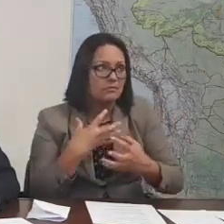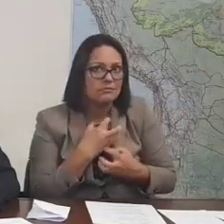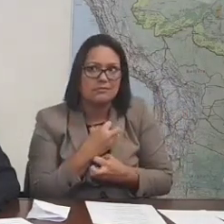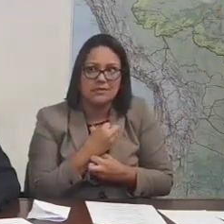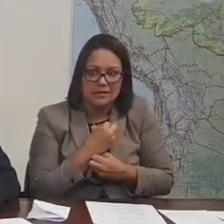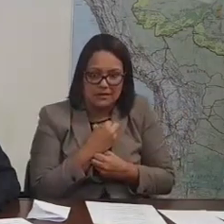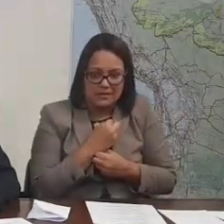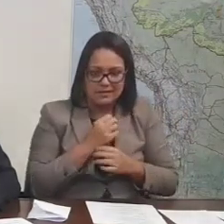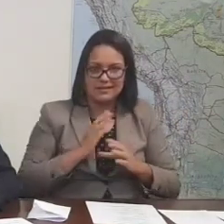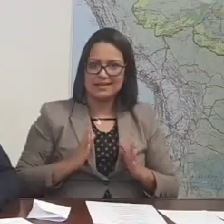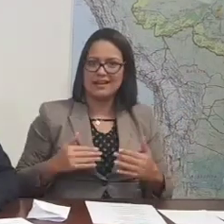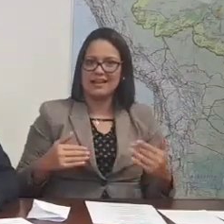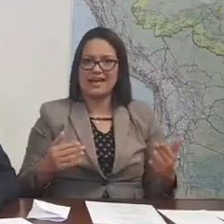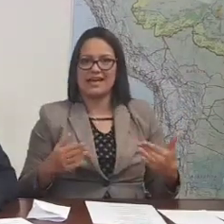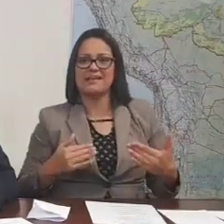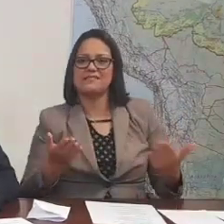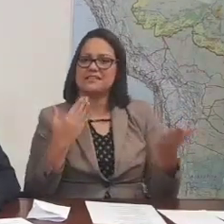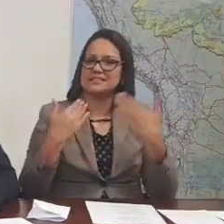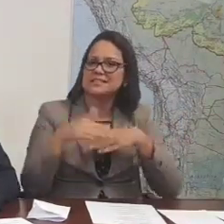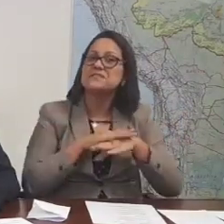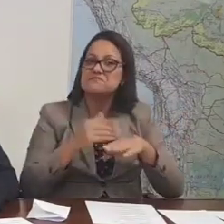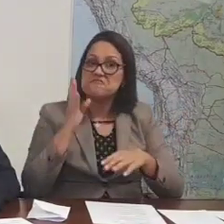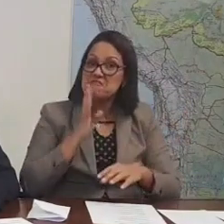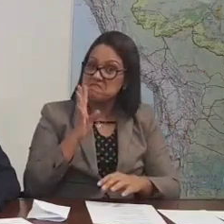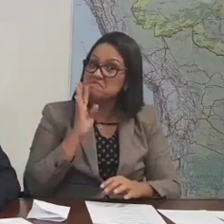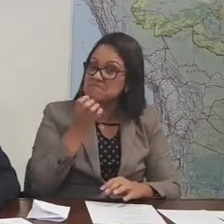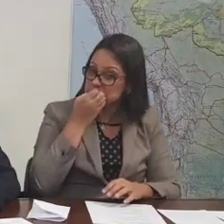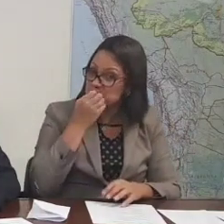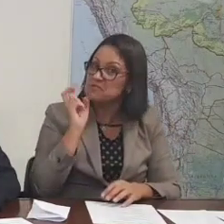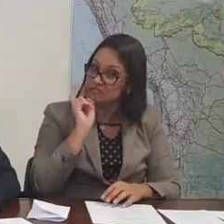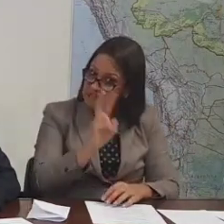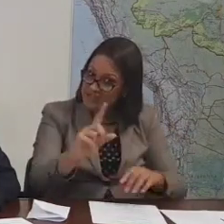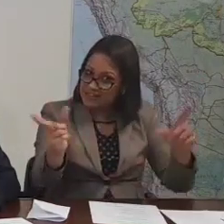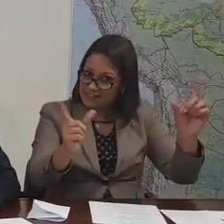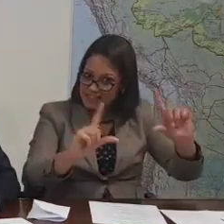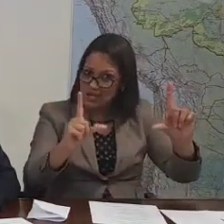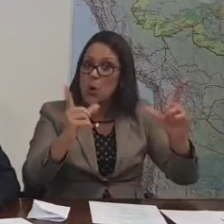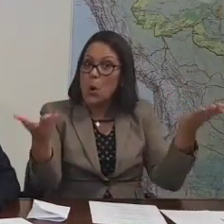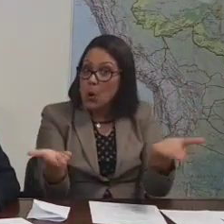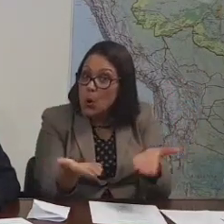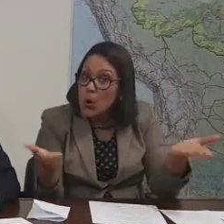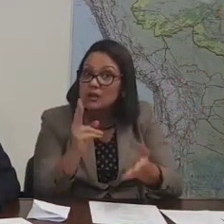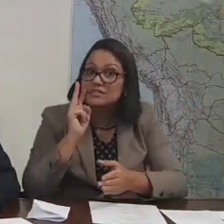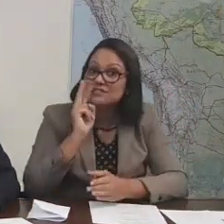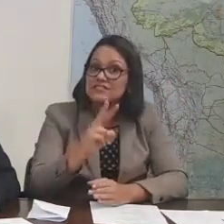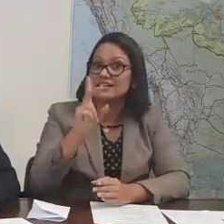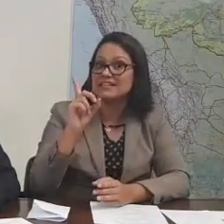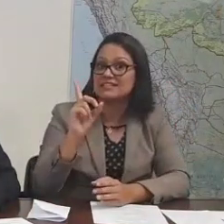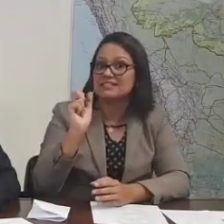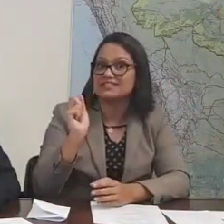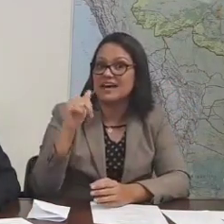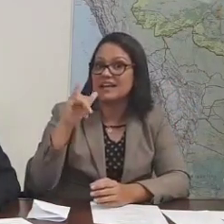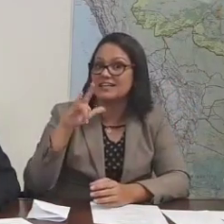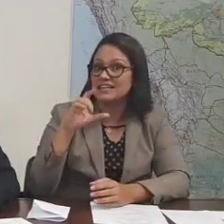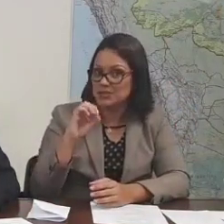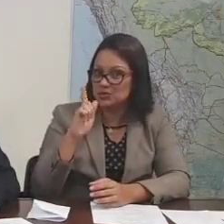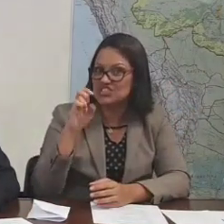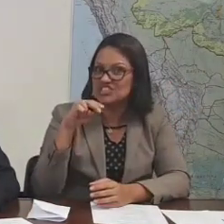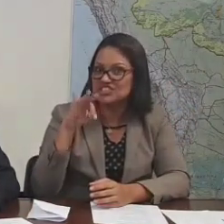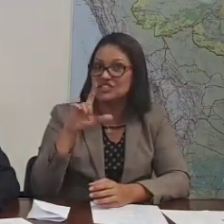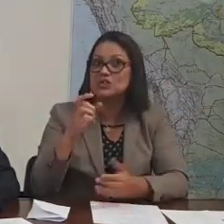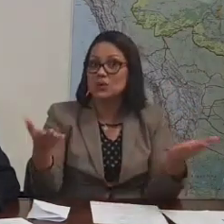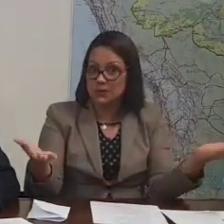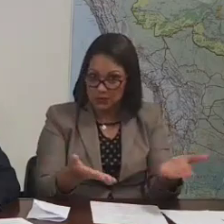mas relaxou. Muita coisa boa conversada. Acho que vale a pena. Vou assistir o Danilo Gentil, mas estou pelo menos grave para assistir amanhã. Vale a pena. Hoje,